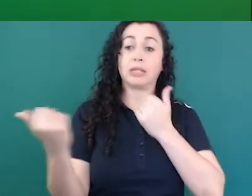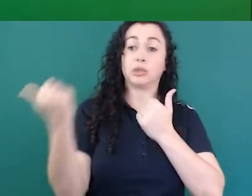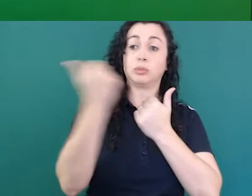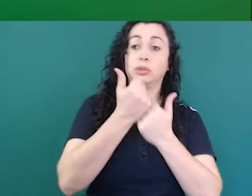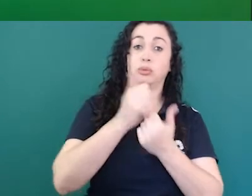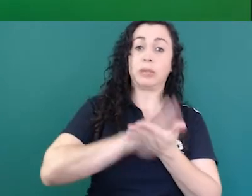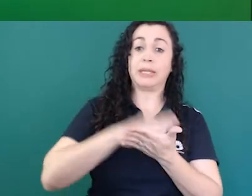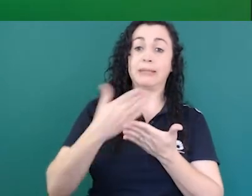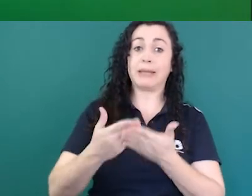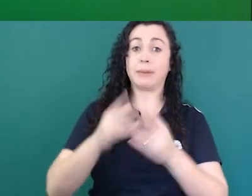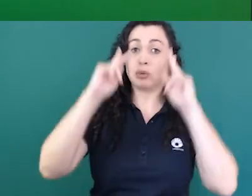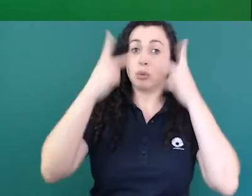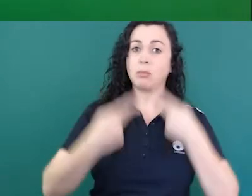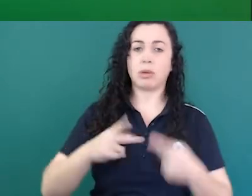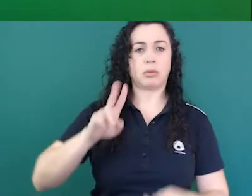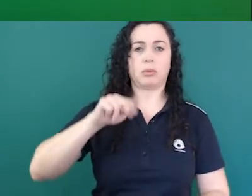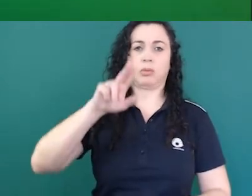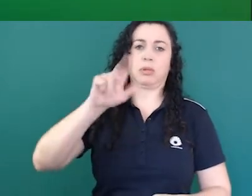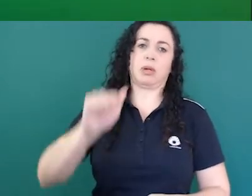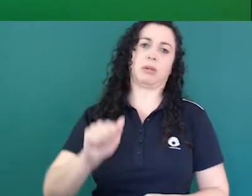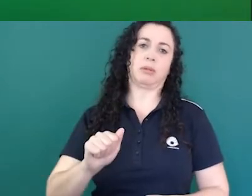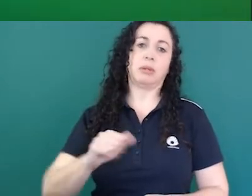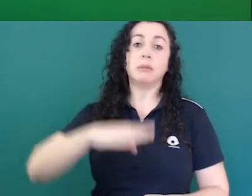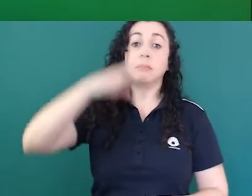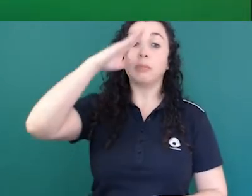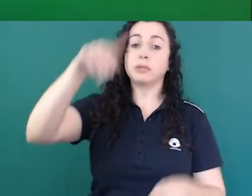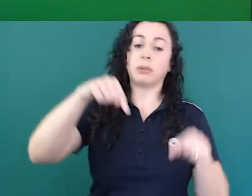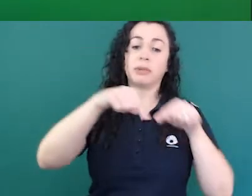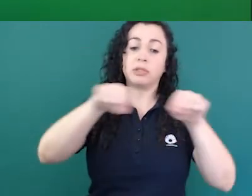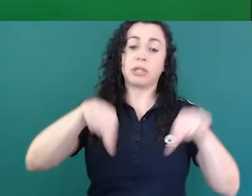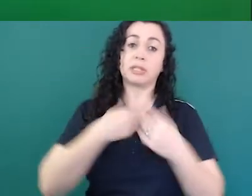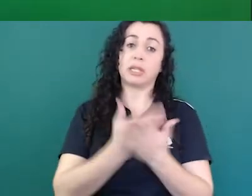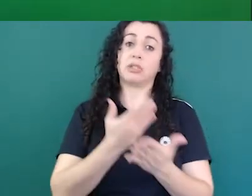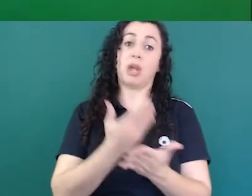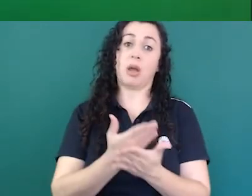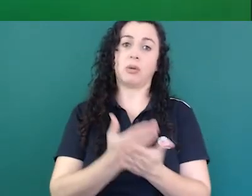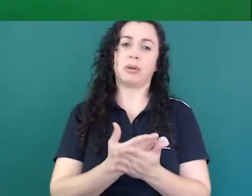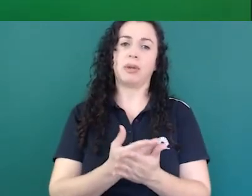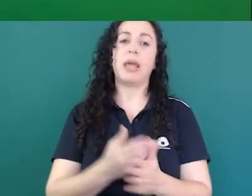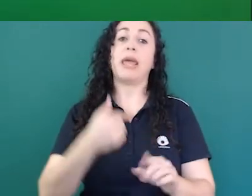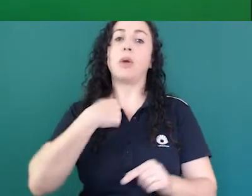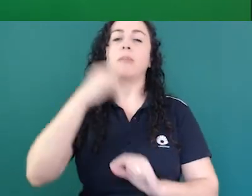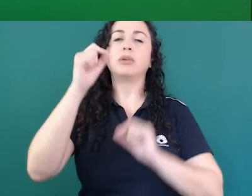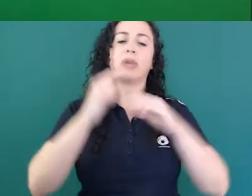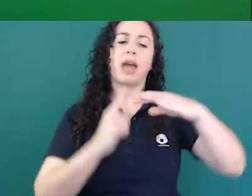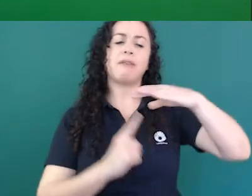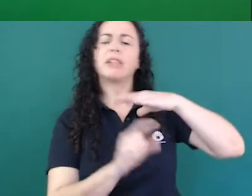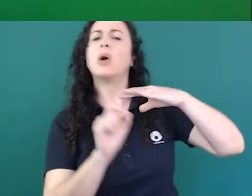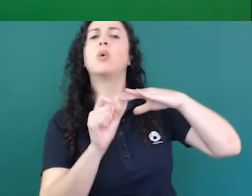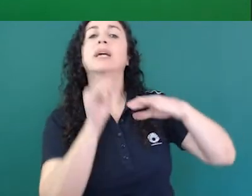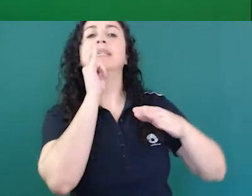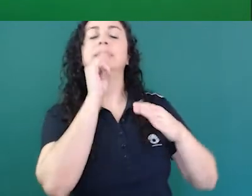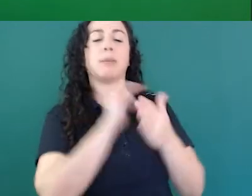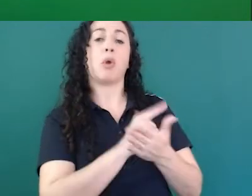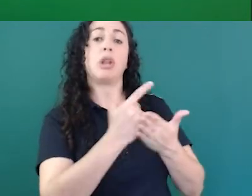eu vejo como recurso de alguém por exemplo vai ler um livro que é o nosso caso de traduzir o cara está em casa não tem intérprete